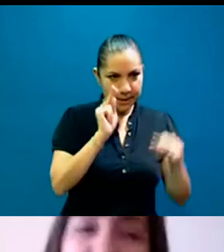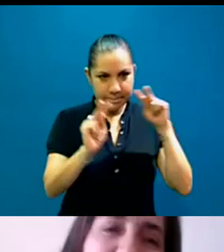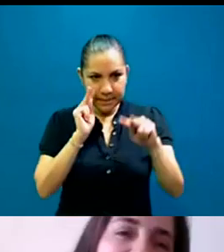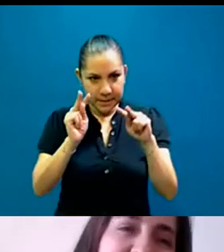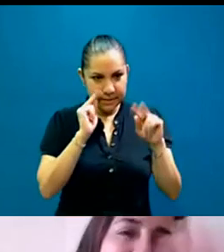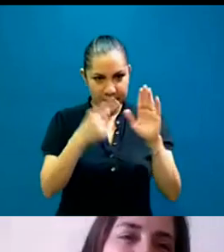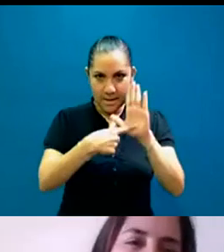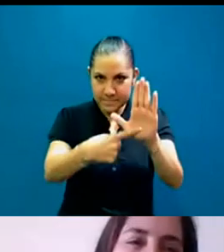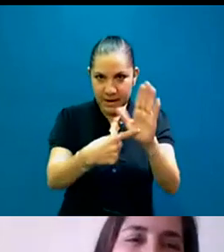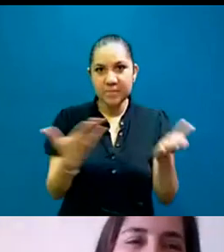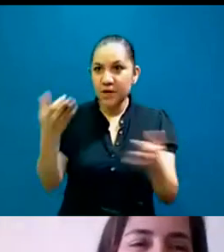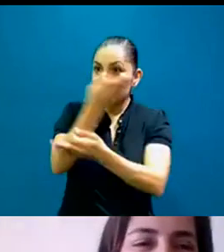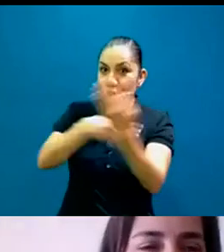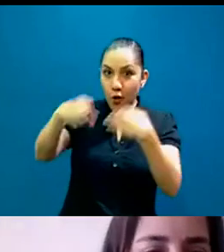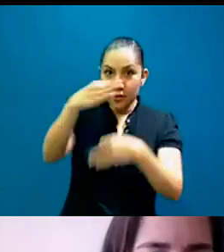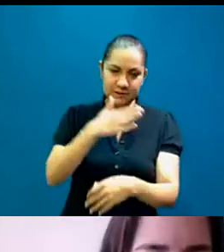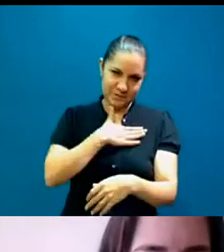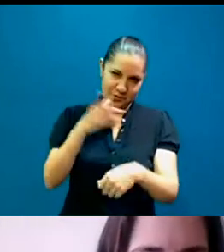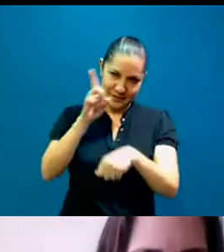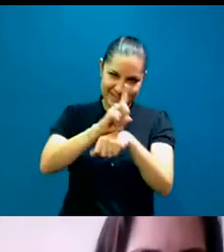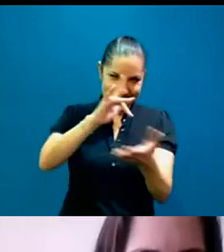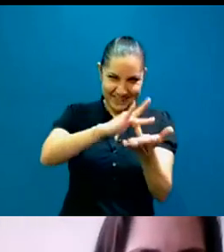día todos. Hasta luego. Bye.